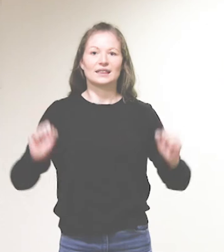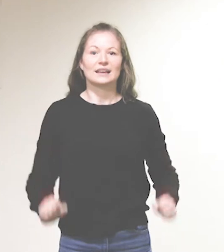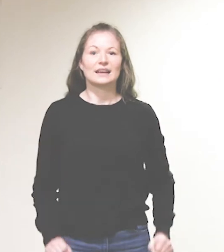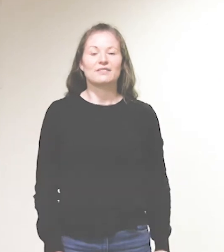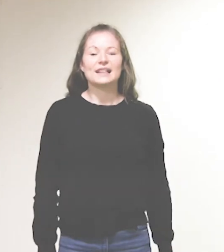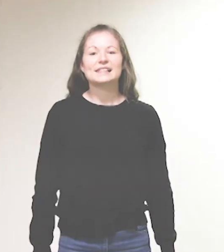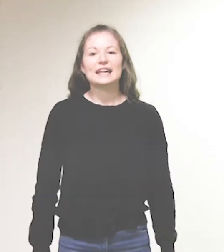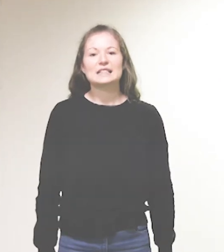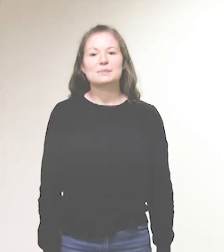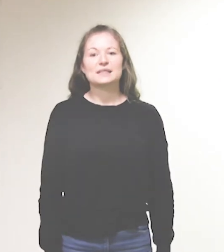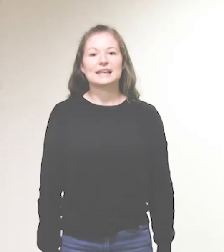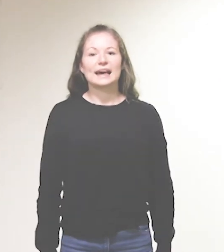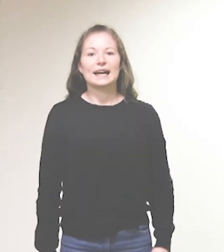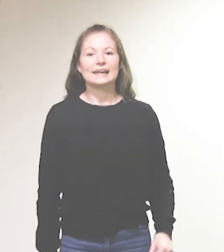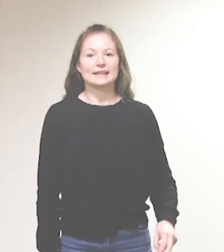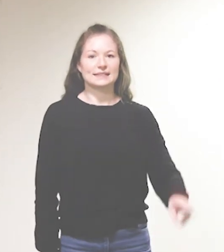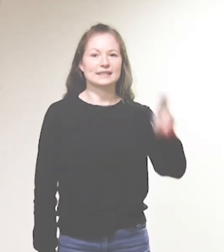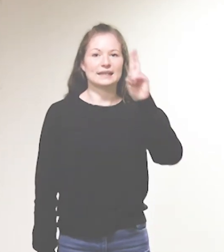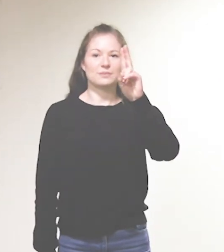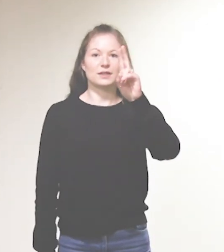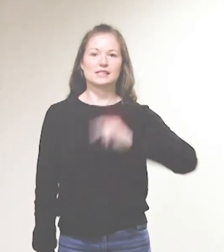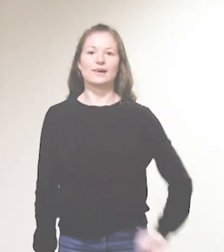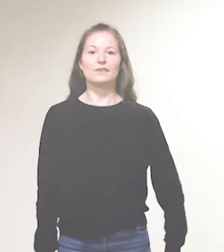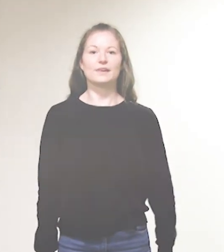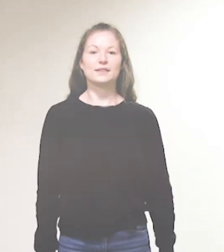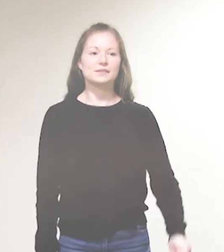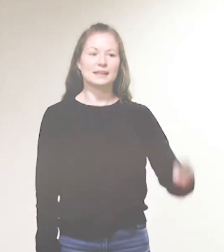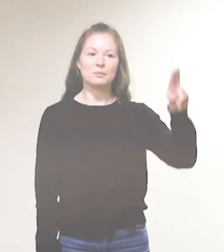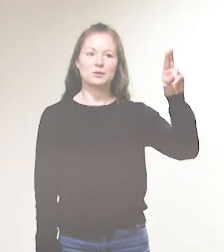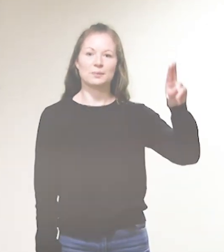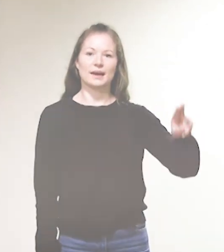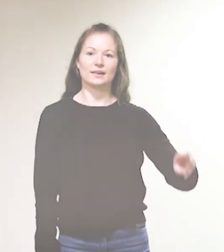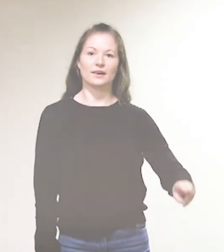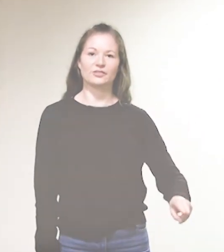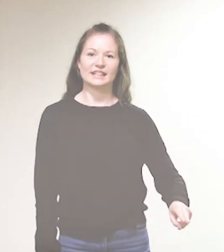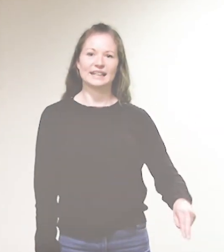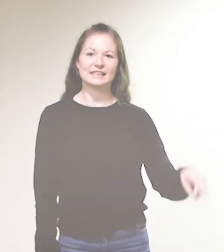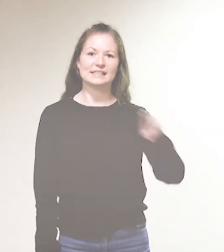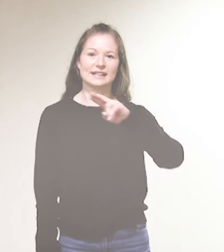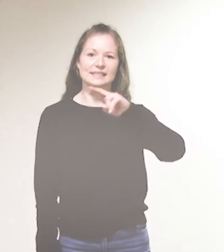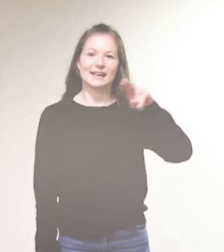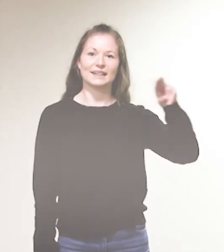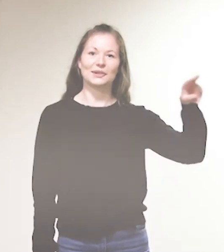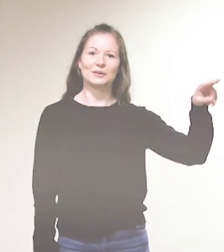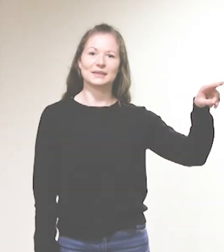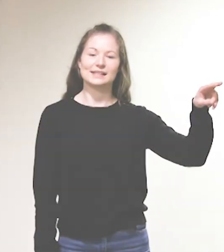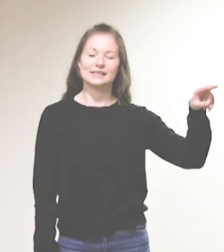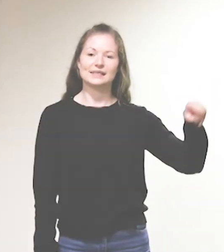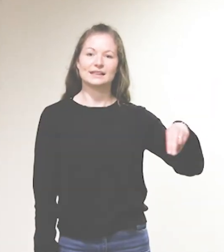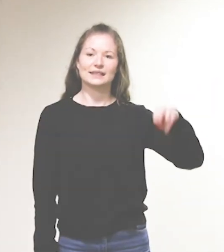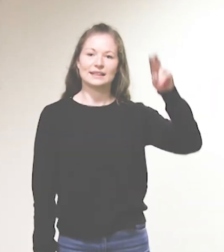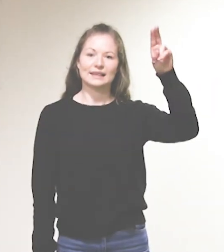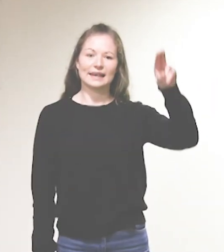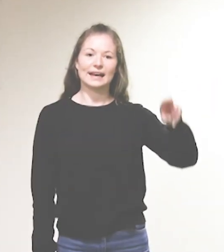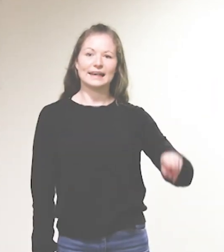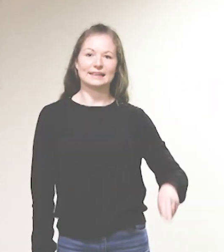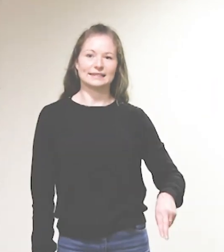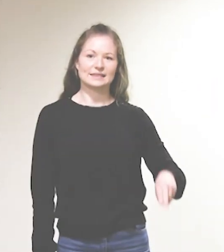Weiter geht's mit geheiligt. Dann nehmen wir zwei Finger zusammen und machen auf der rechten Seite ein Kreuz. Geheiligt.